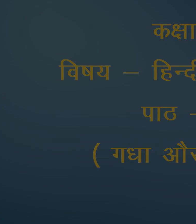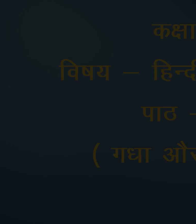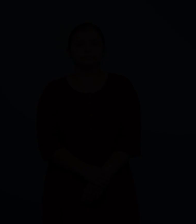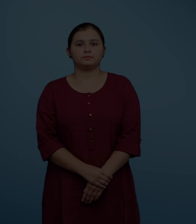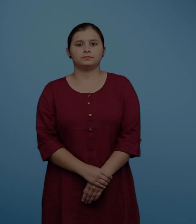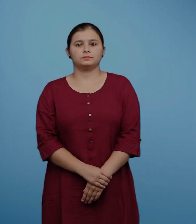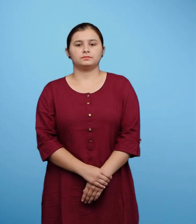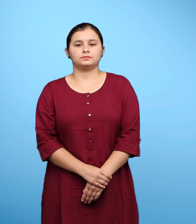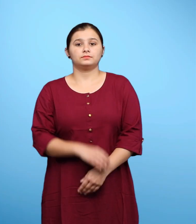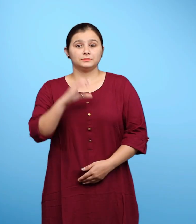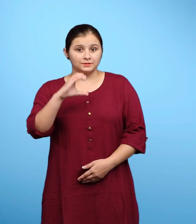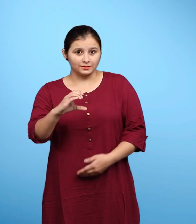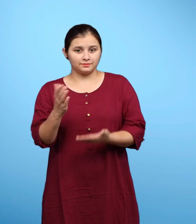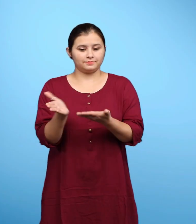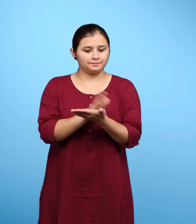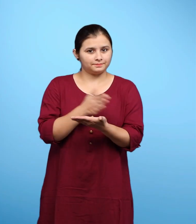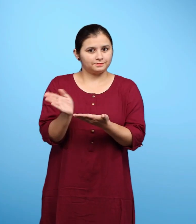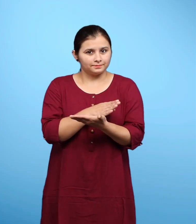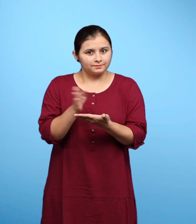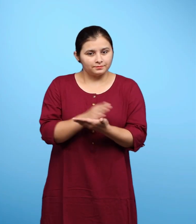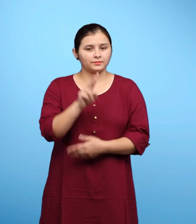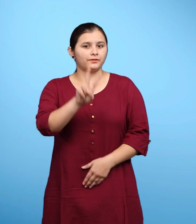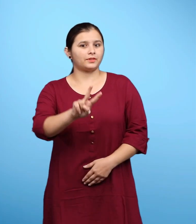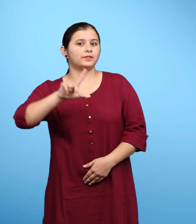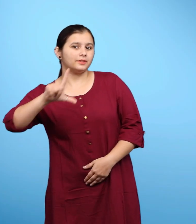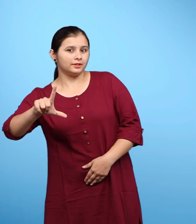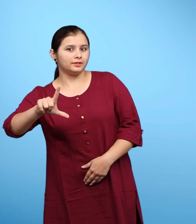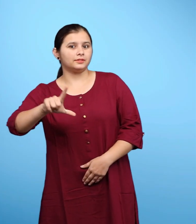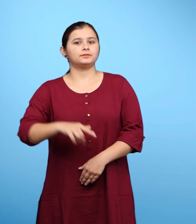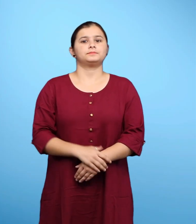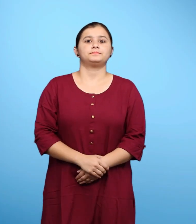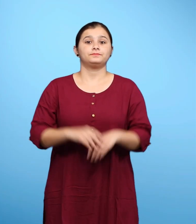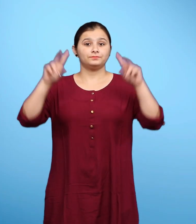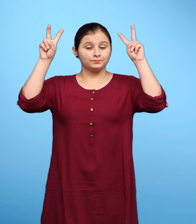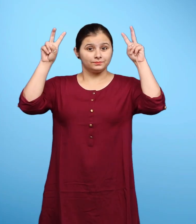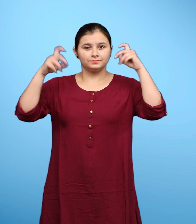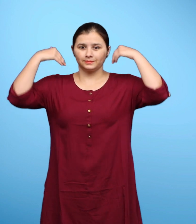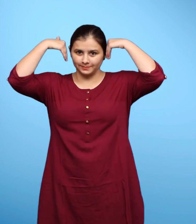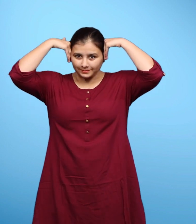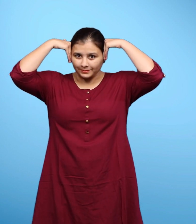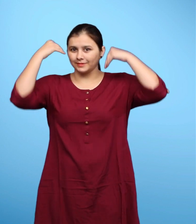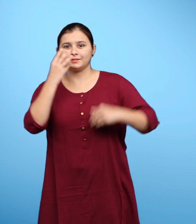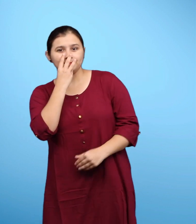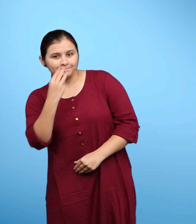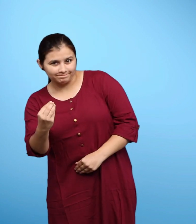28 पाठ गधा और सियार